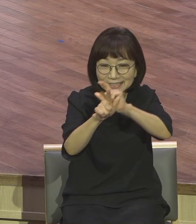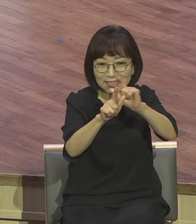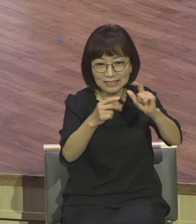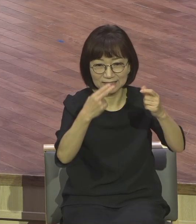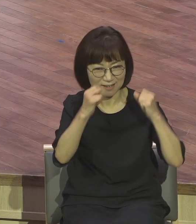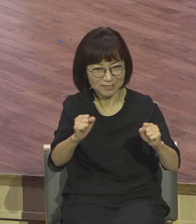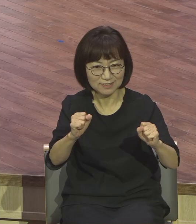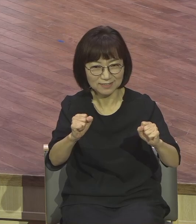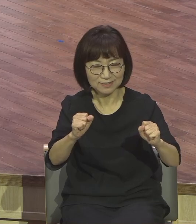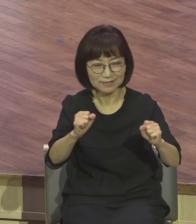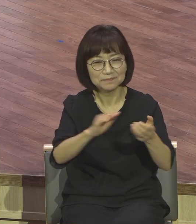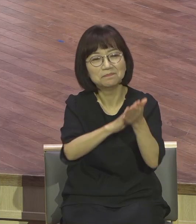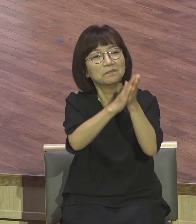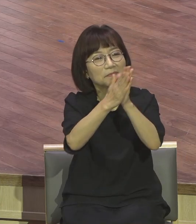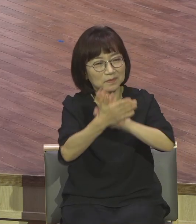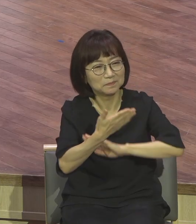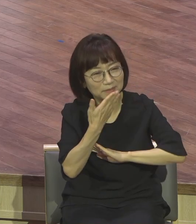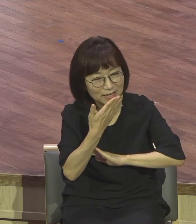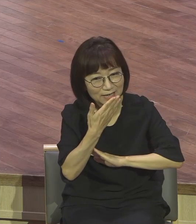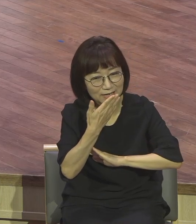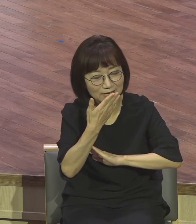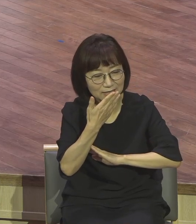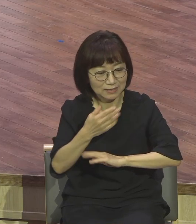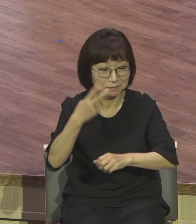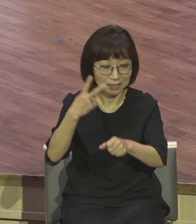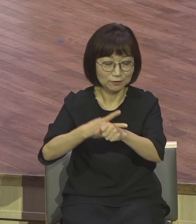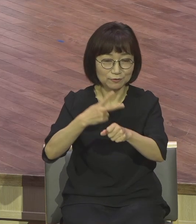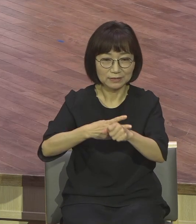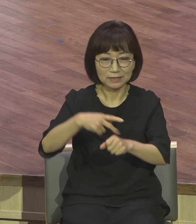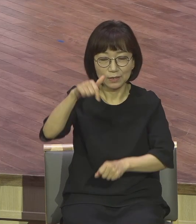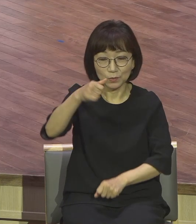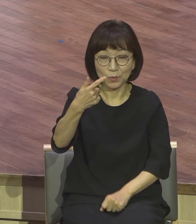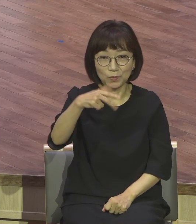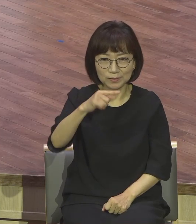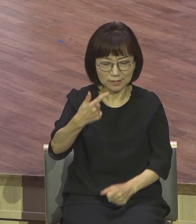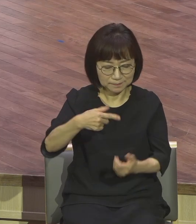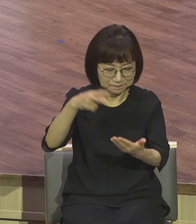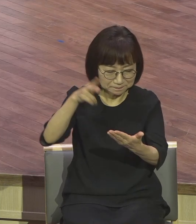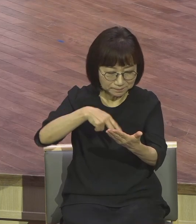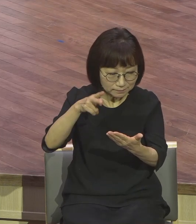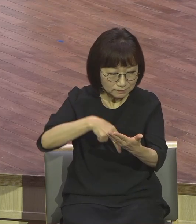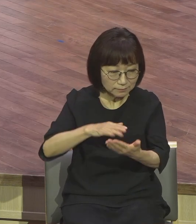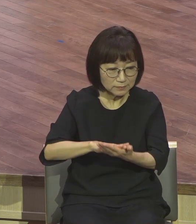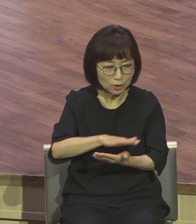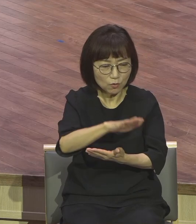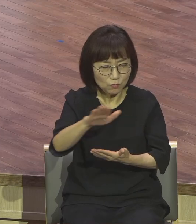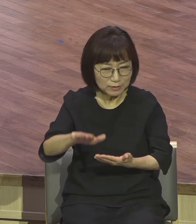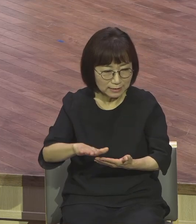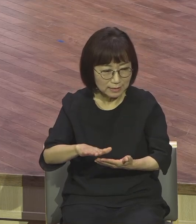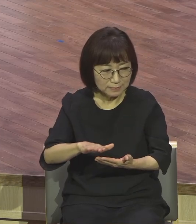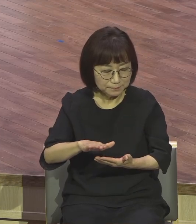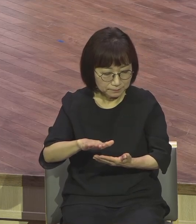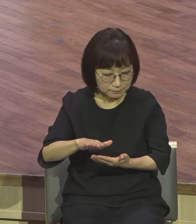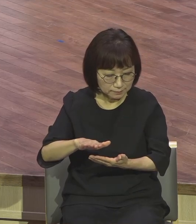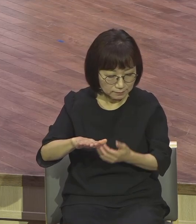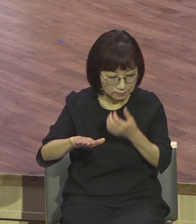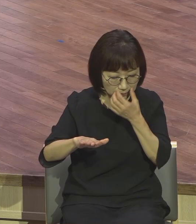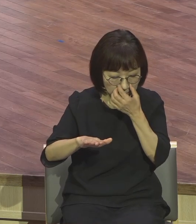사도 바울이 고리전서 15장 51절 53절에 우리가 부활체로 변화될 것을 구체적으로 언급하시면서